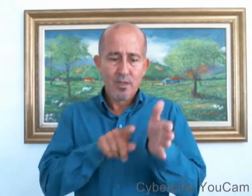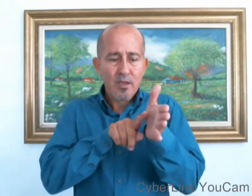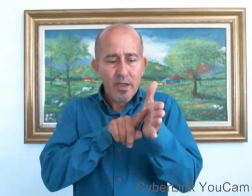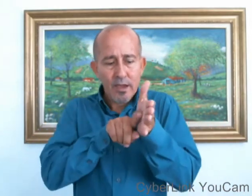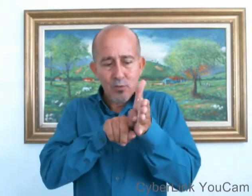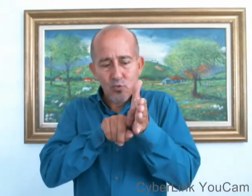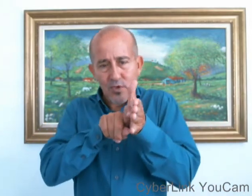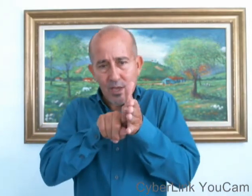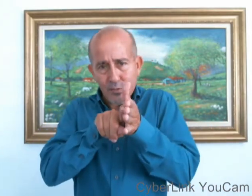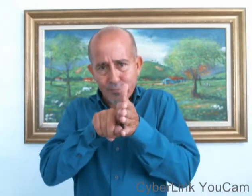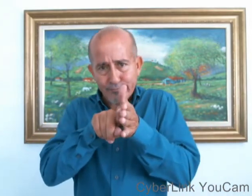el gusano,